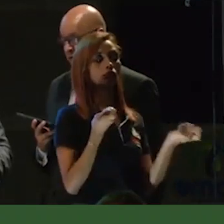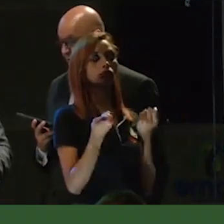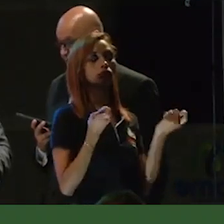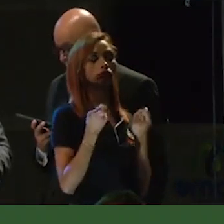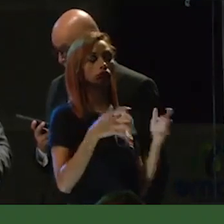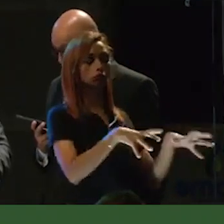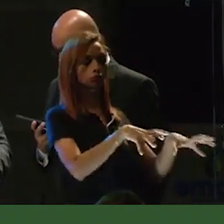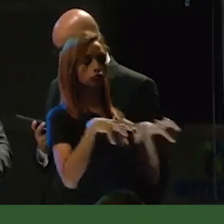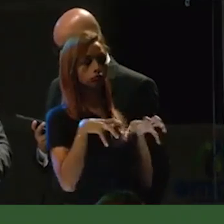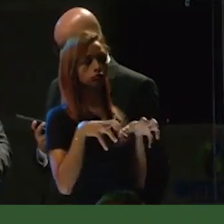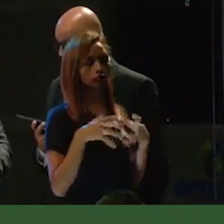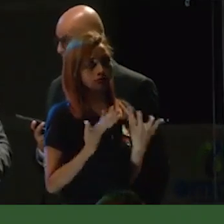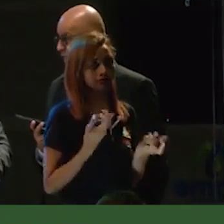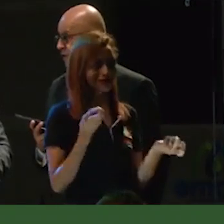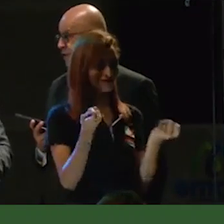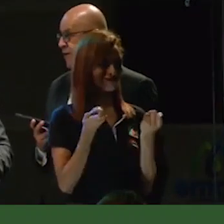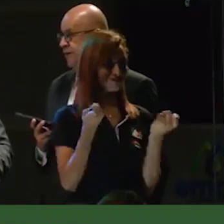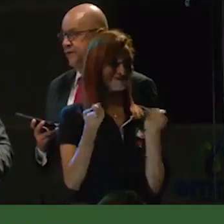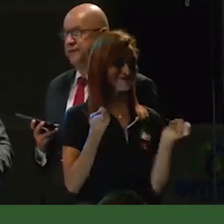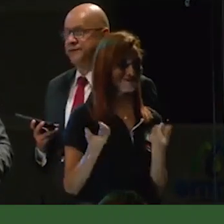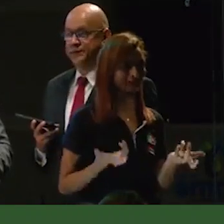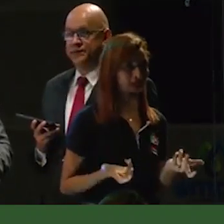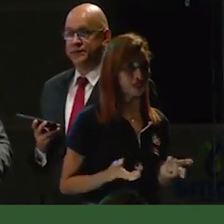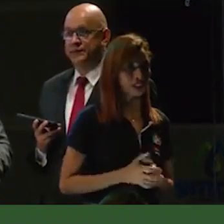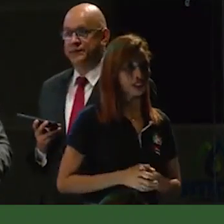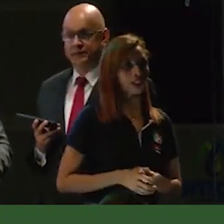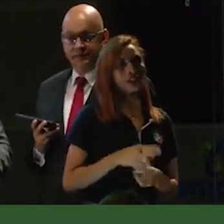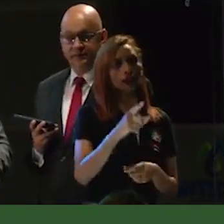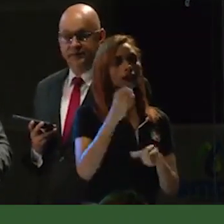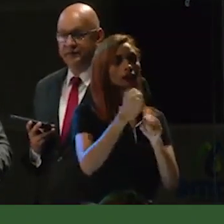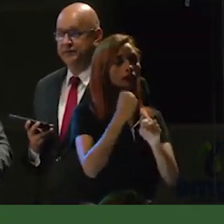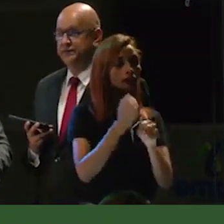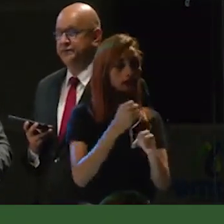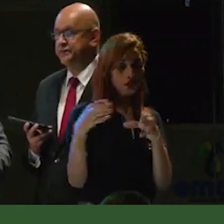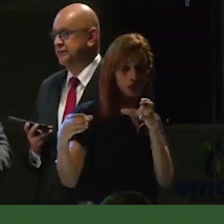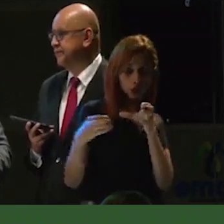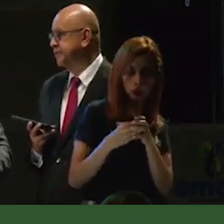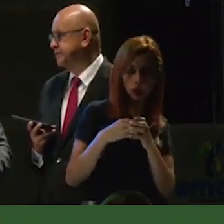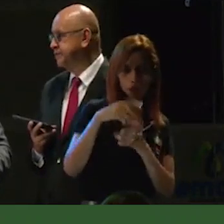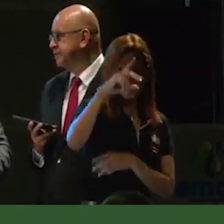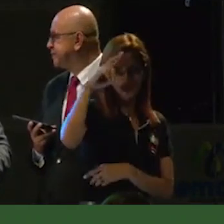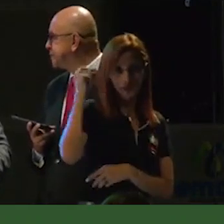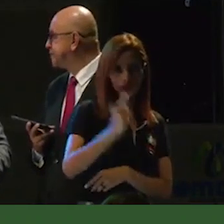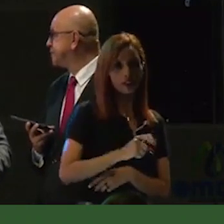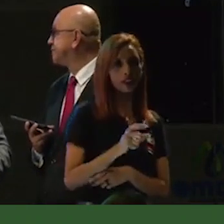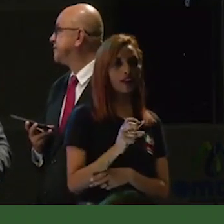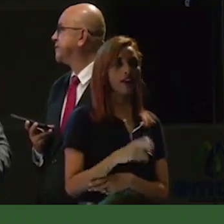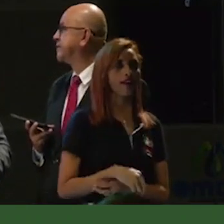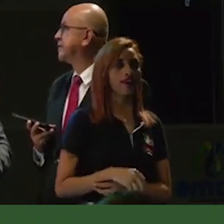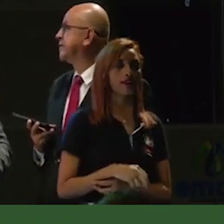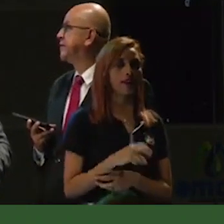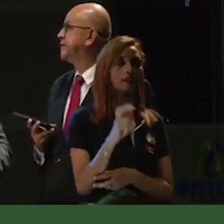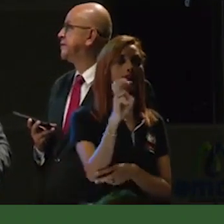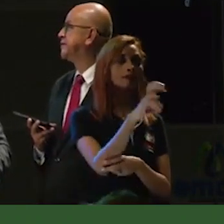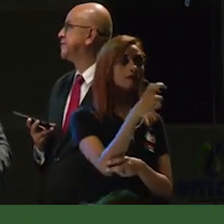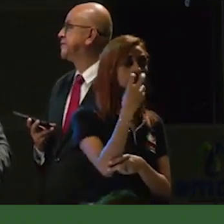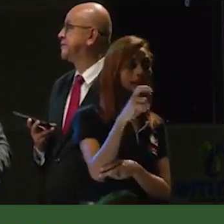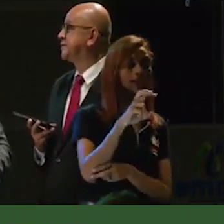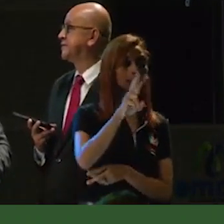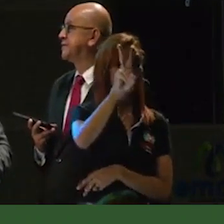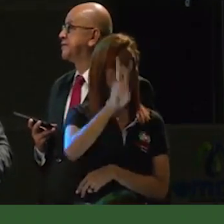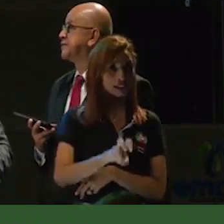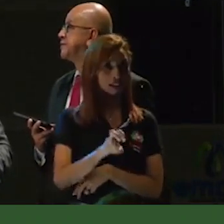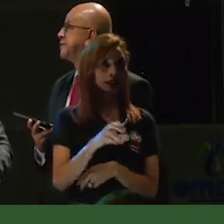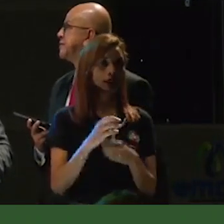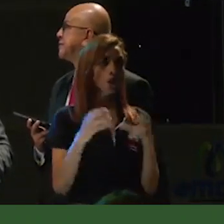los servicios públicos de los calarqueños, gracias al trabajo en equipo logramos que la Fiscalía Séptima Especializada y el equipo del